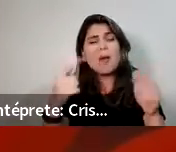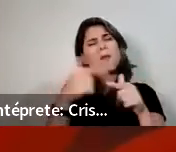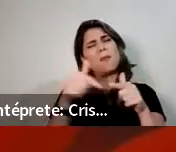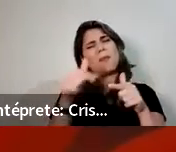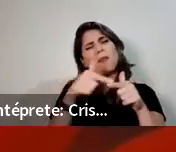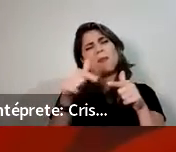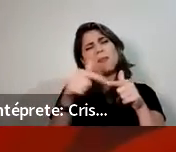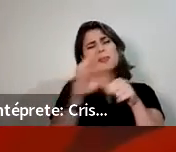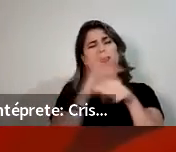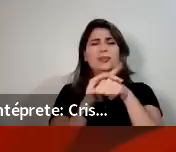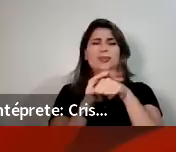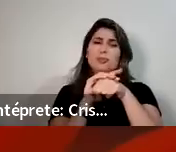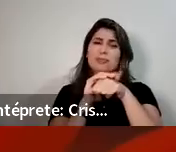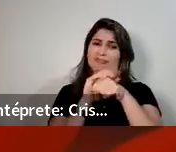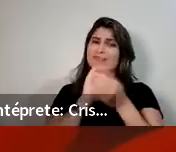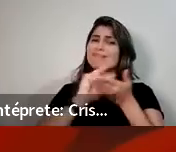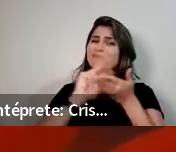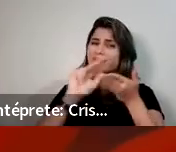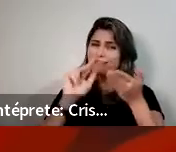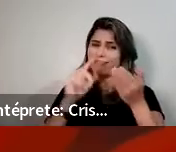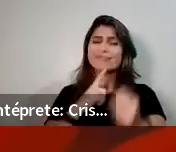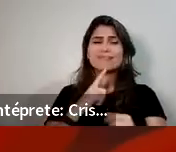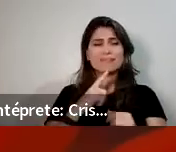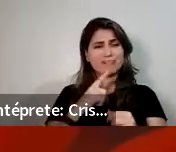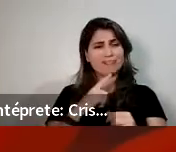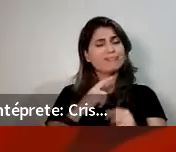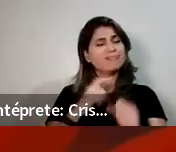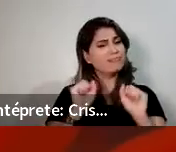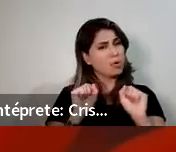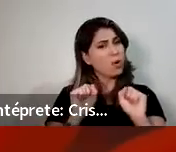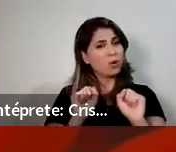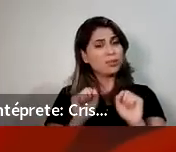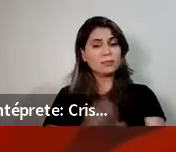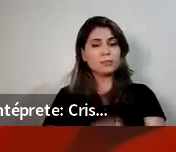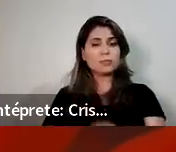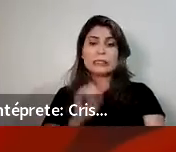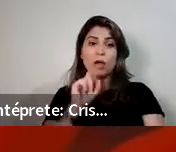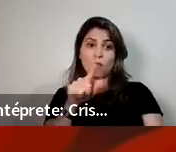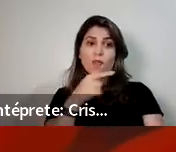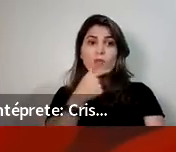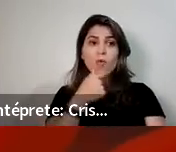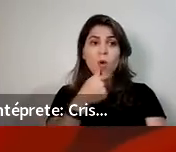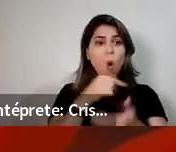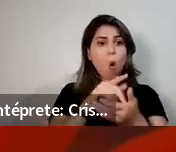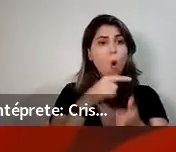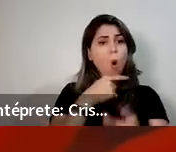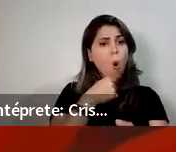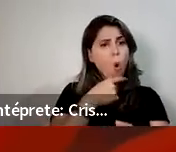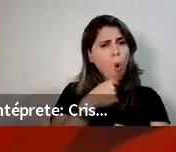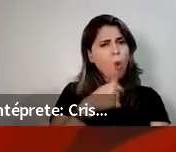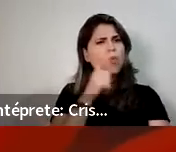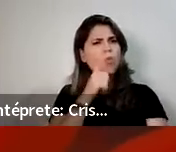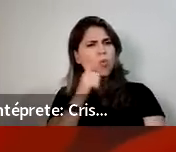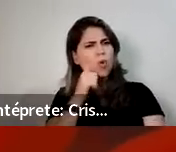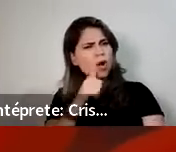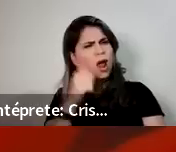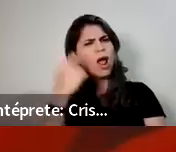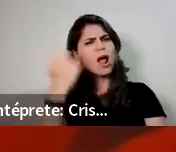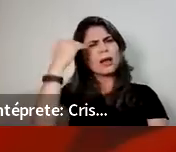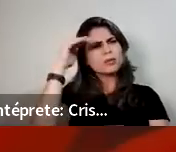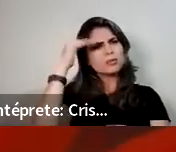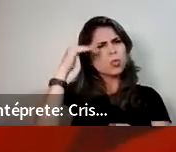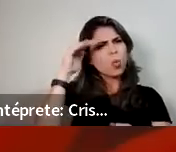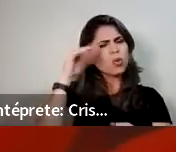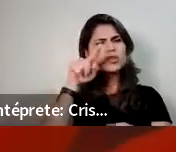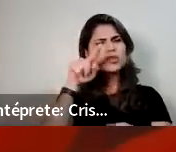ter conhecimento. Tanto você, que é uma mulher, mas você também, é homem. O conhecimento ajuda a gente a tomar boas decisões. E